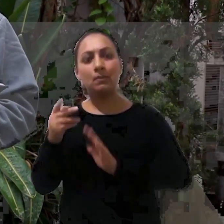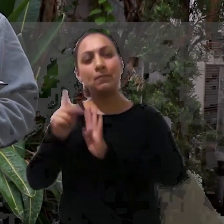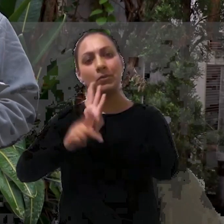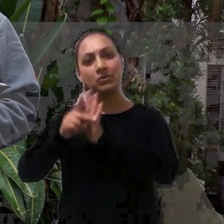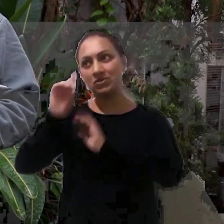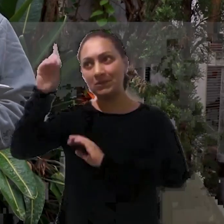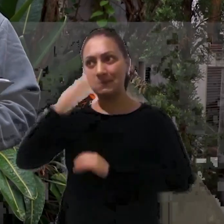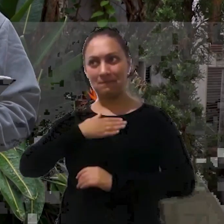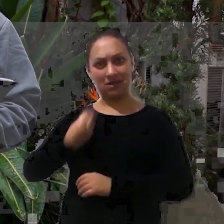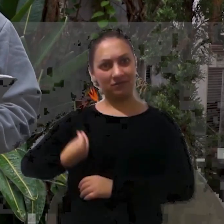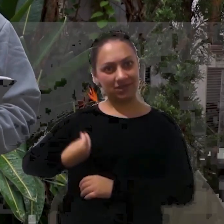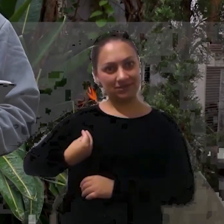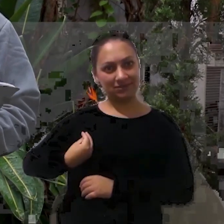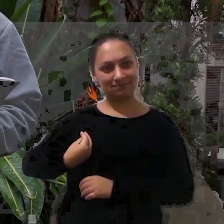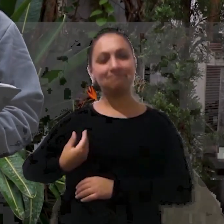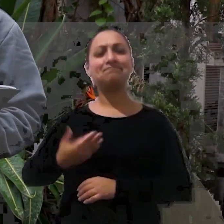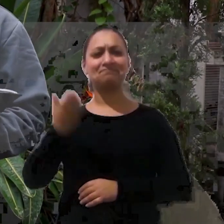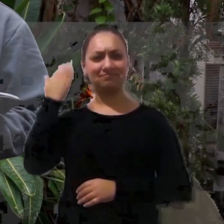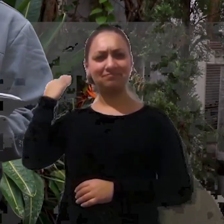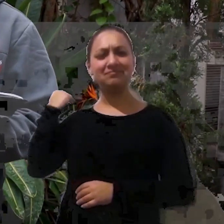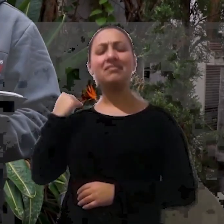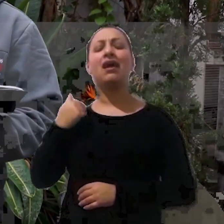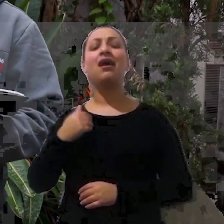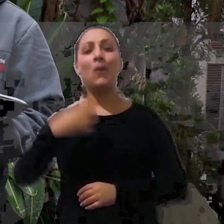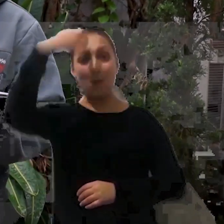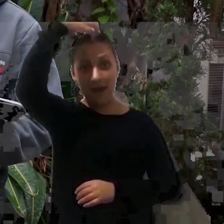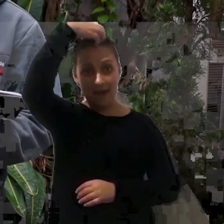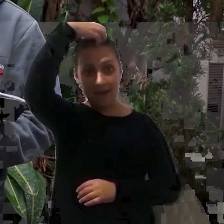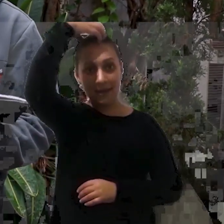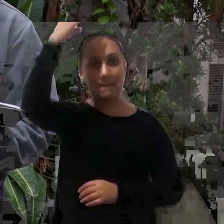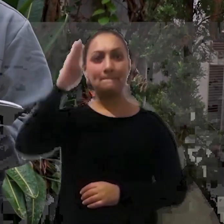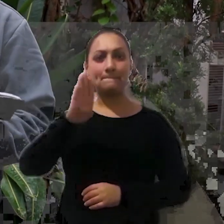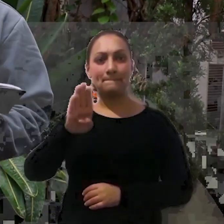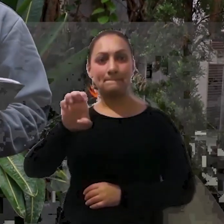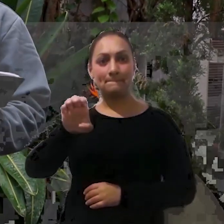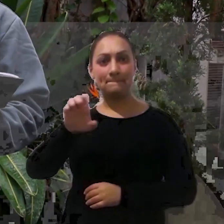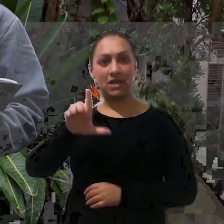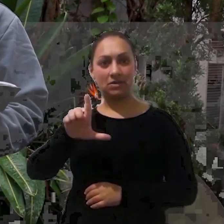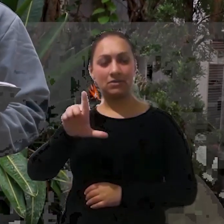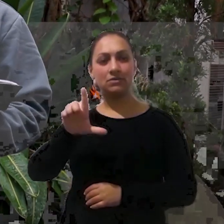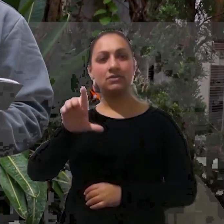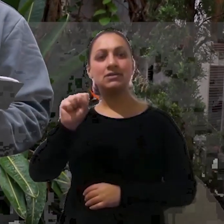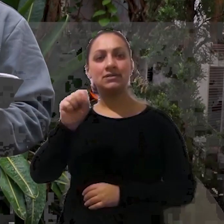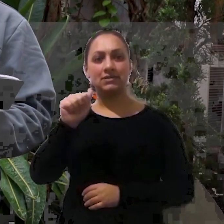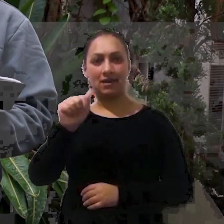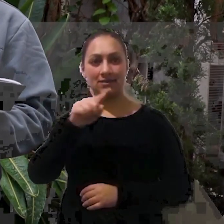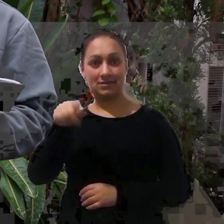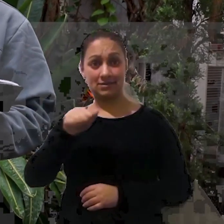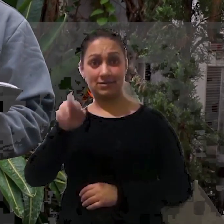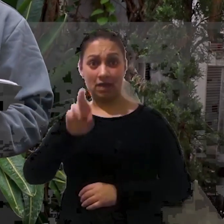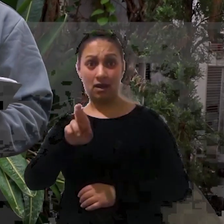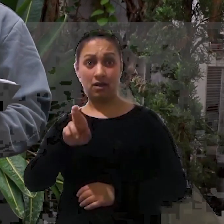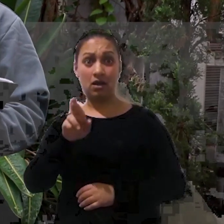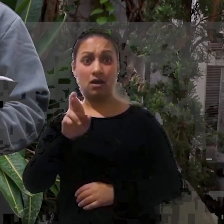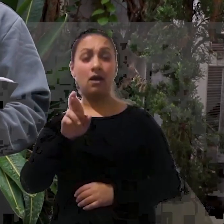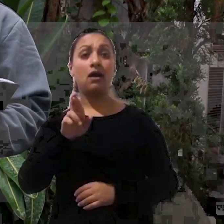vida Certa vez, o rei Belsasar, a palavra de Deus fazia em Daniel 5, 27, diz assim Fosse pesado na balança e